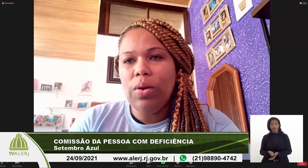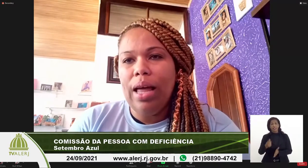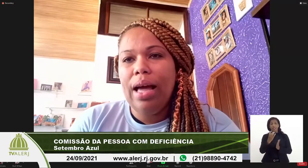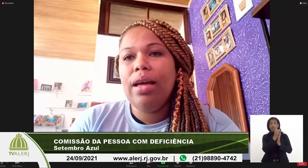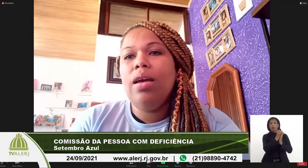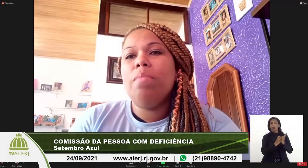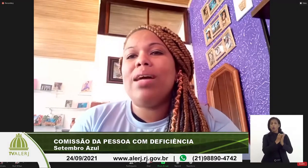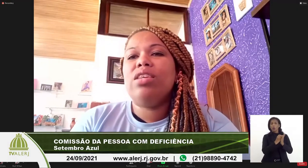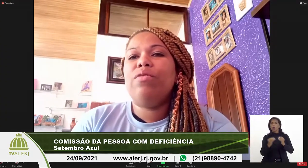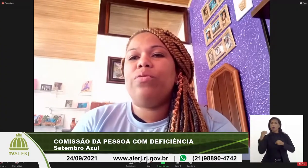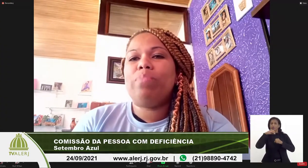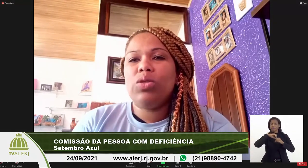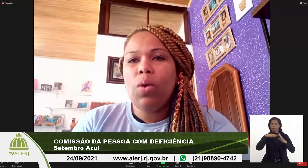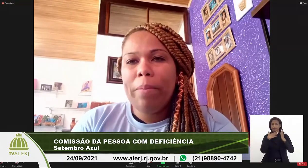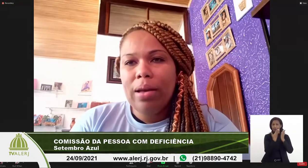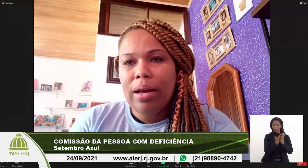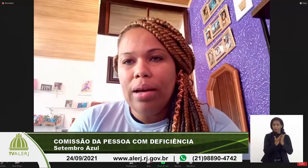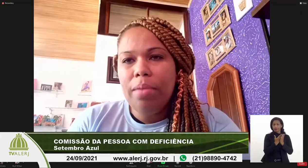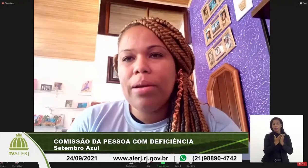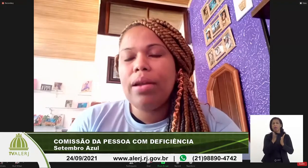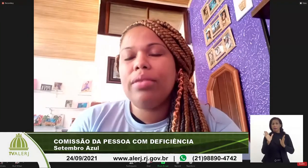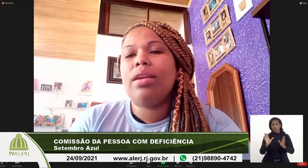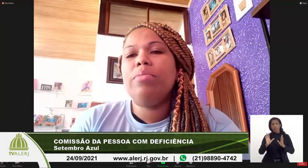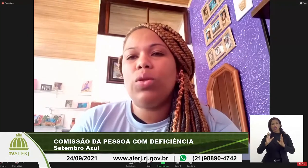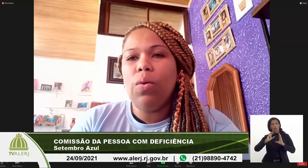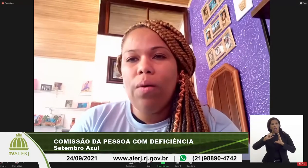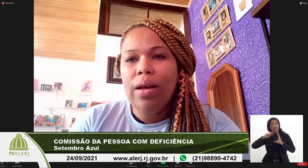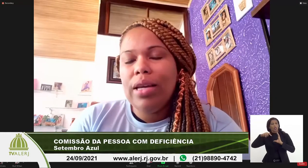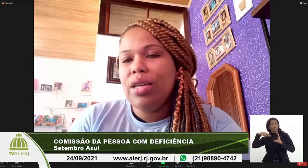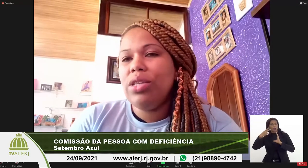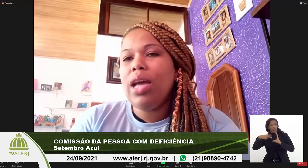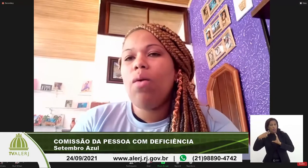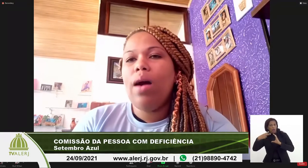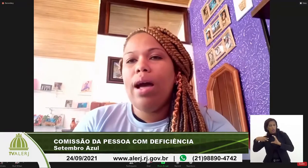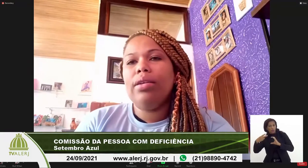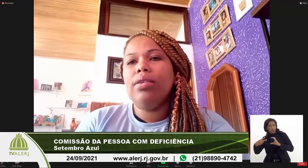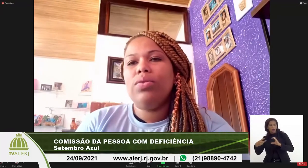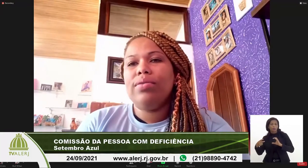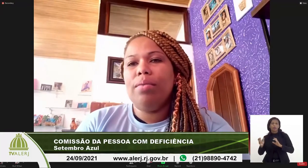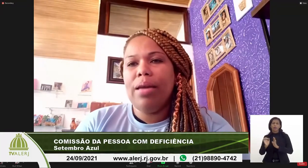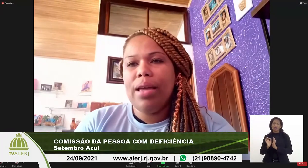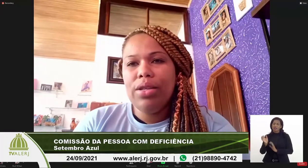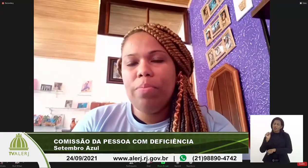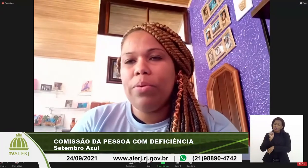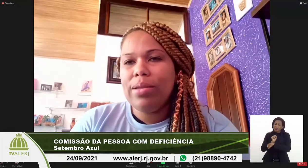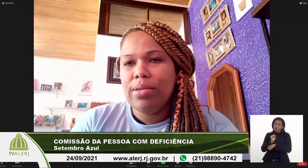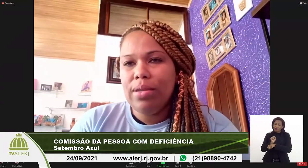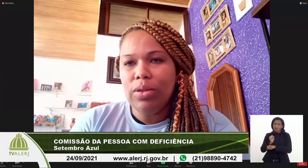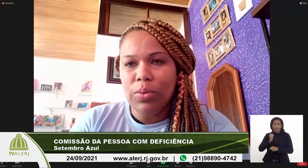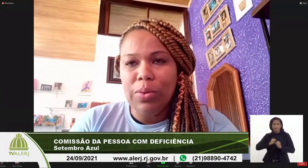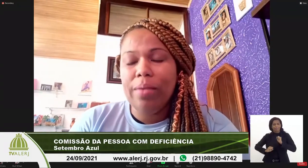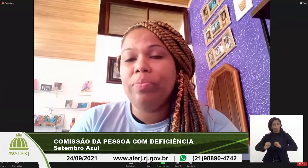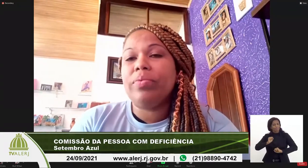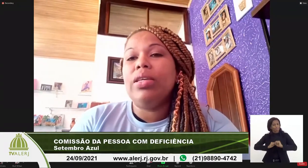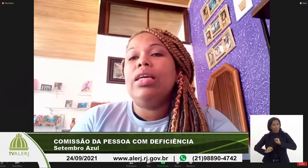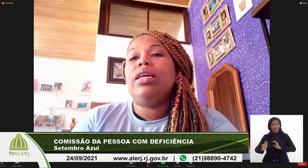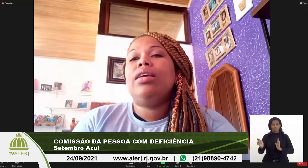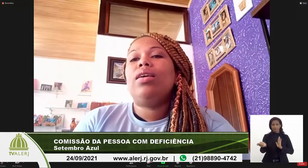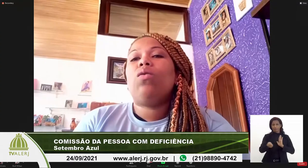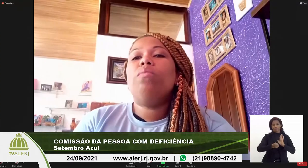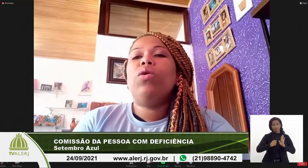currículo escolar, mas ele passou pela Câmara, tramitou, e a gente aguarda ansiosamente por essa assinatura.